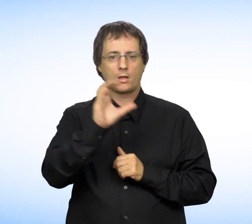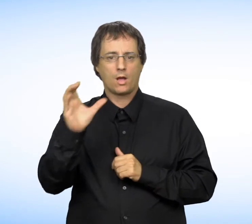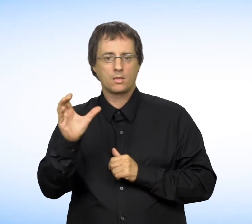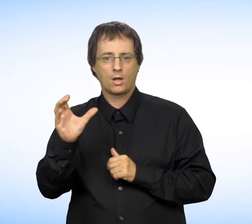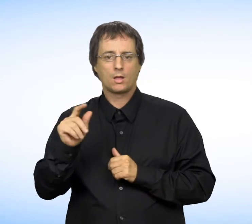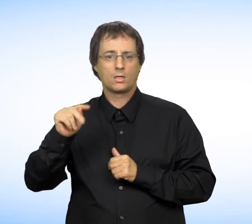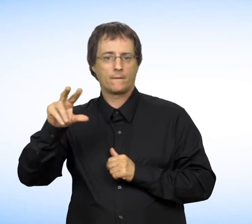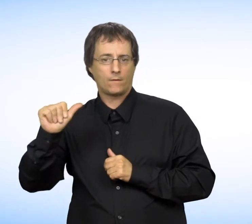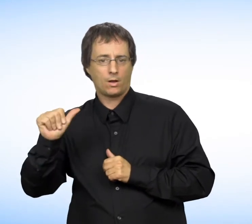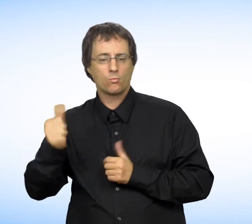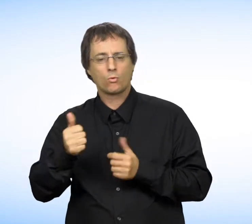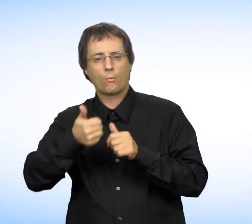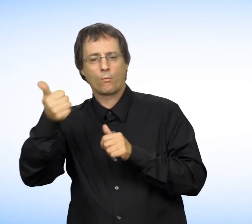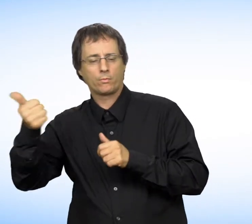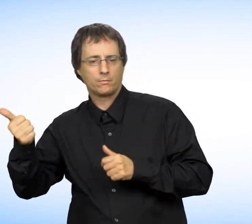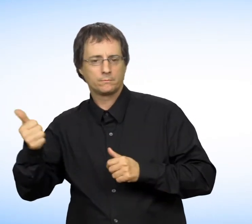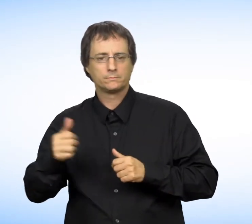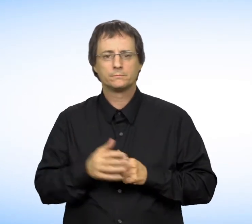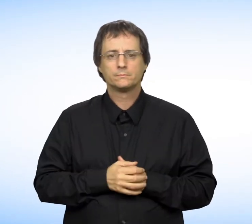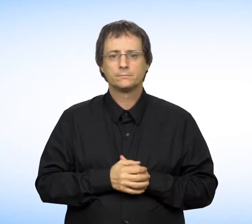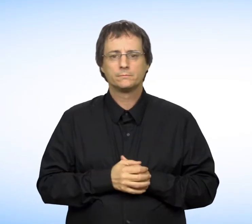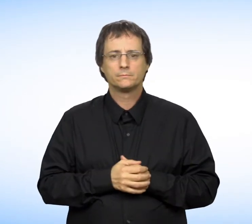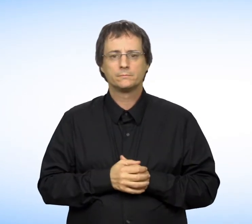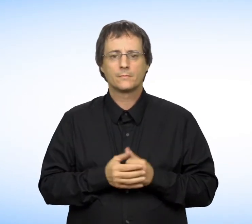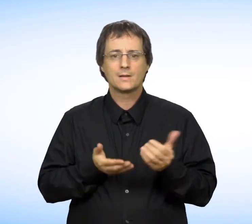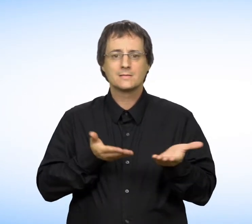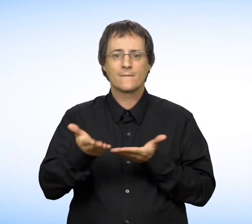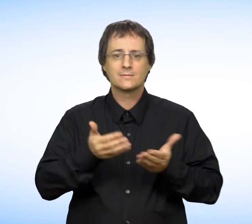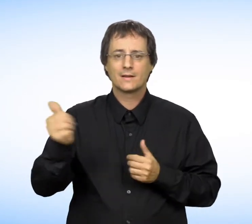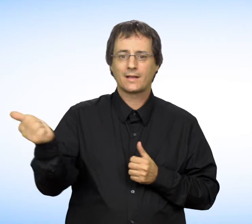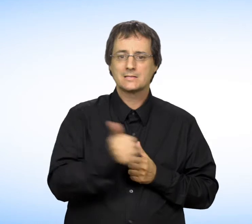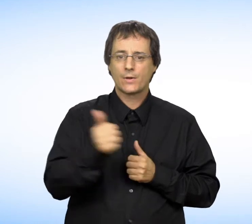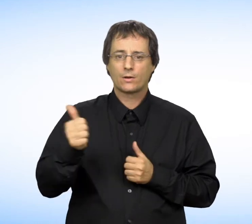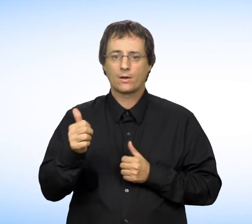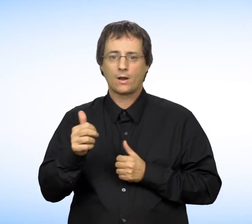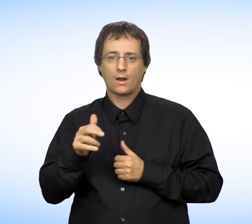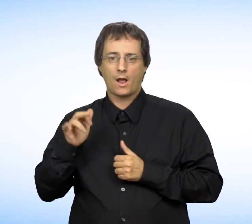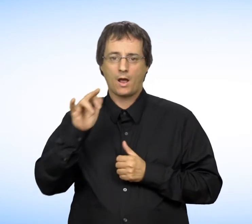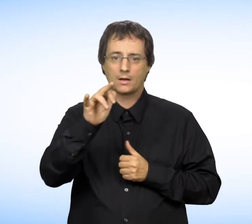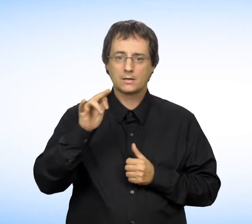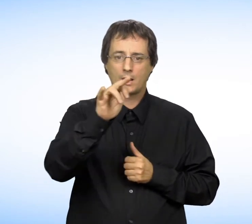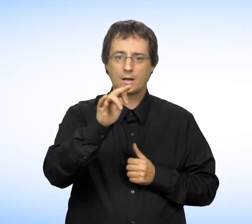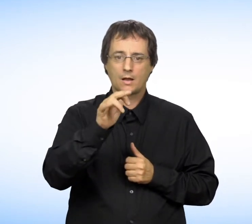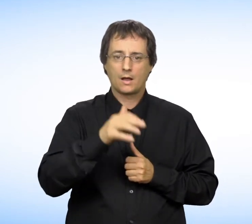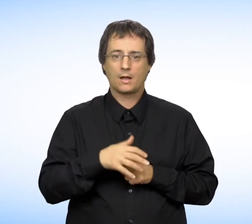Radio-Canada, TVA, etc., les services de transport